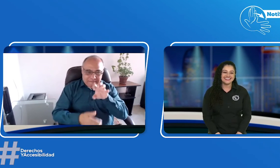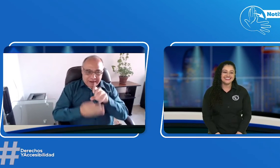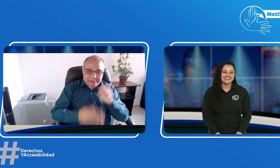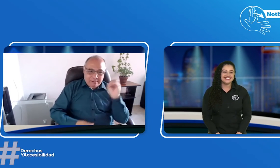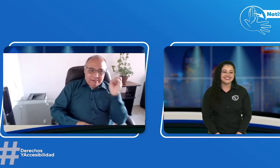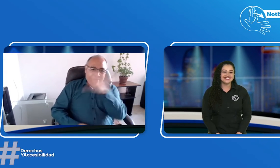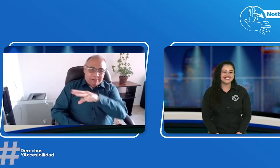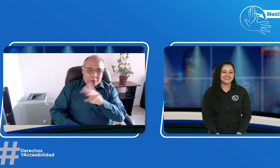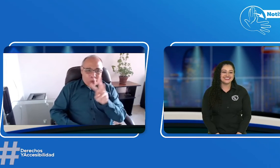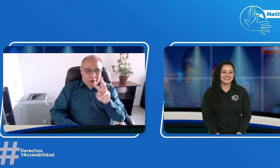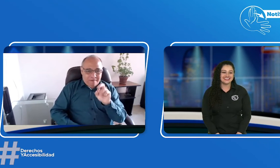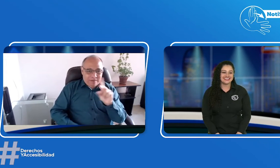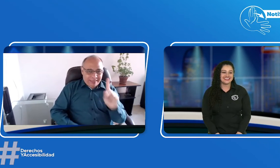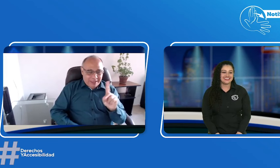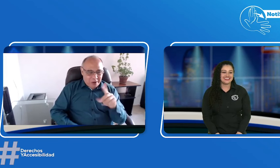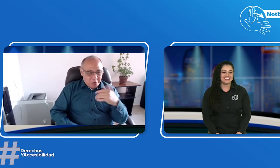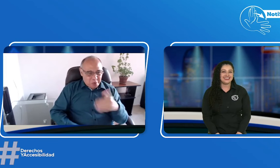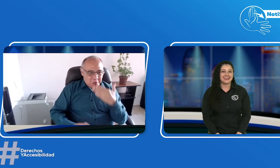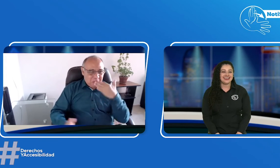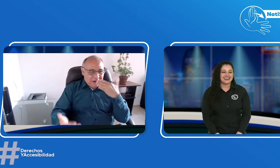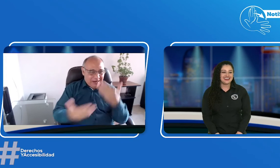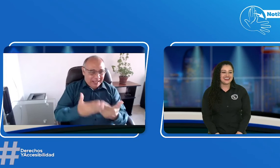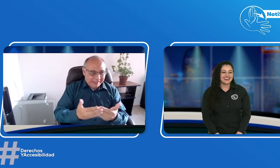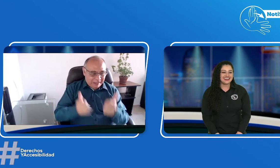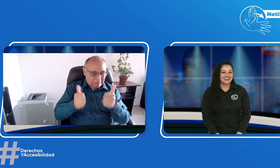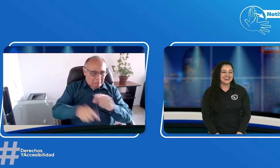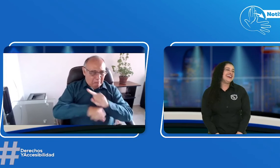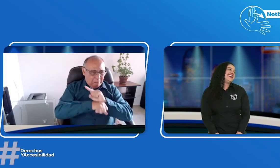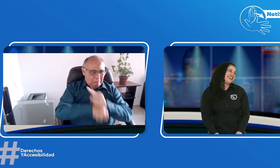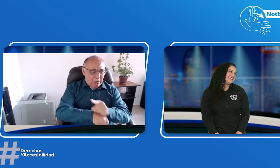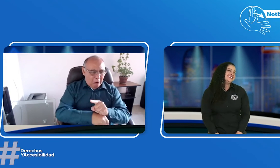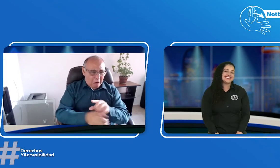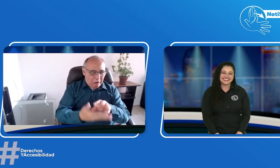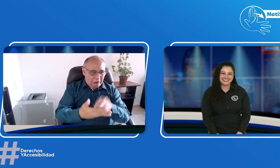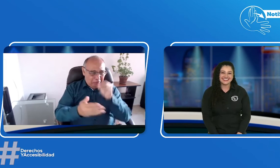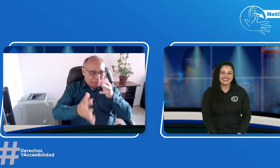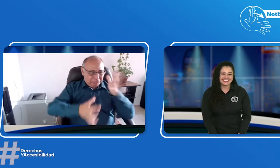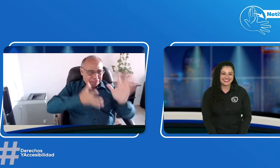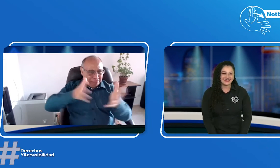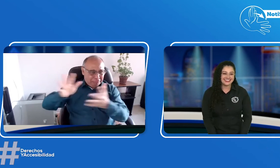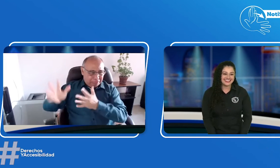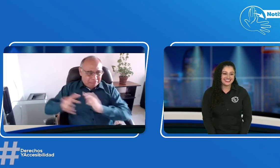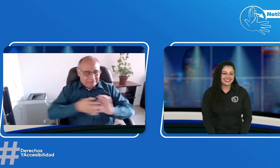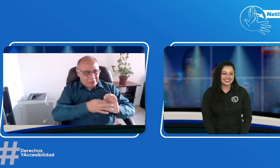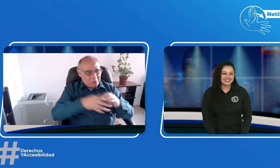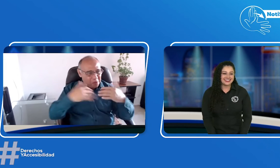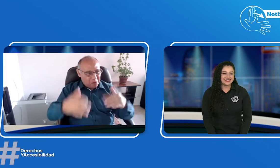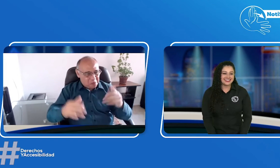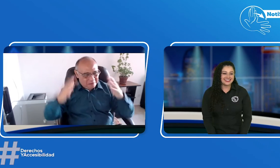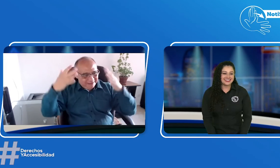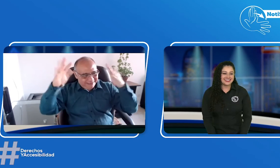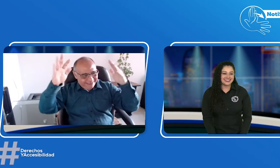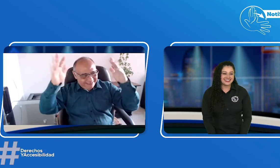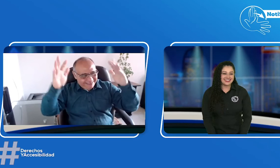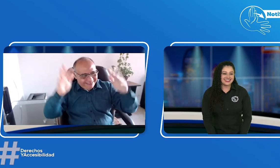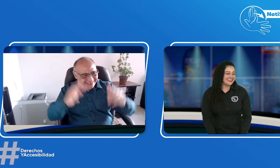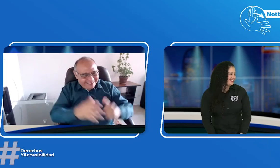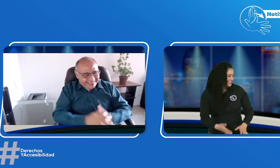suma a nuestro reto, ya queda allí grabado y lo colocaremos con el hashtag para enviárselo también a la